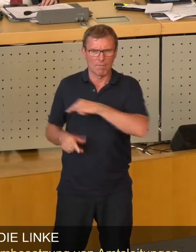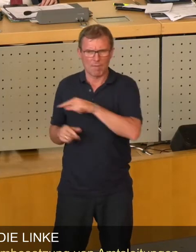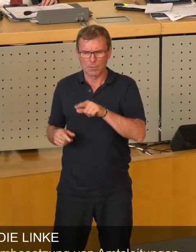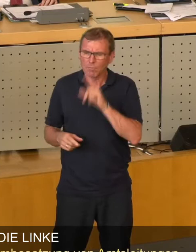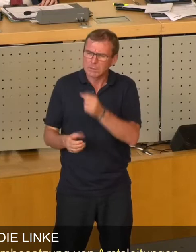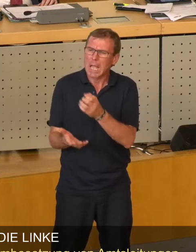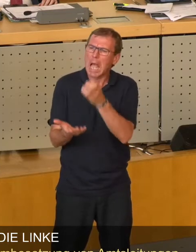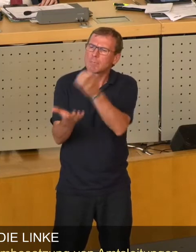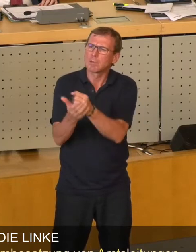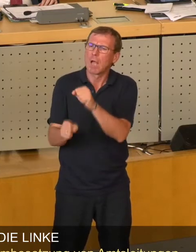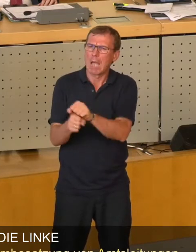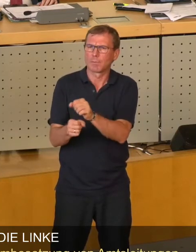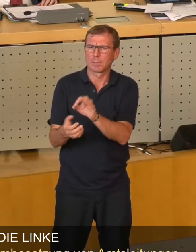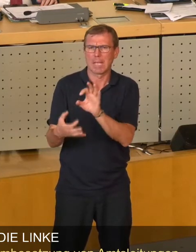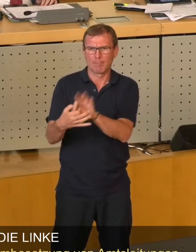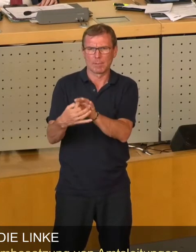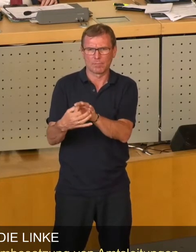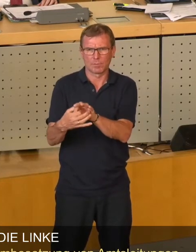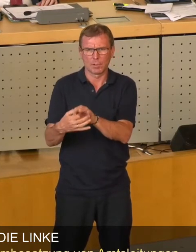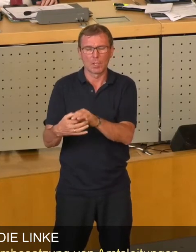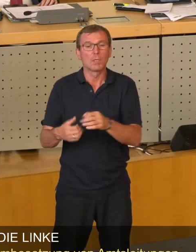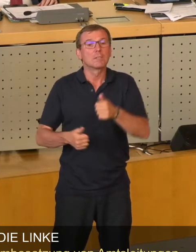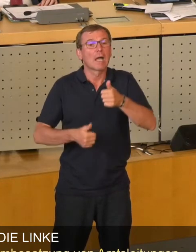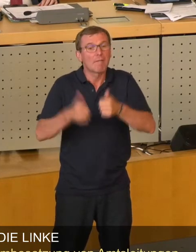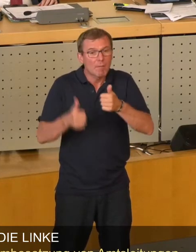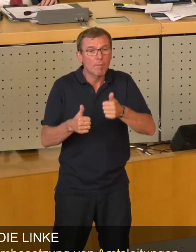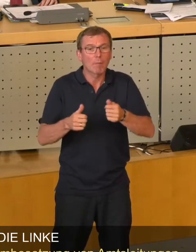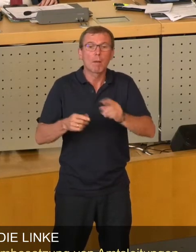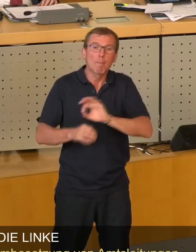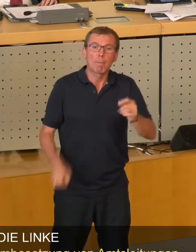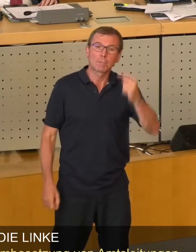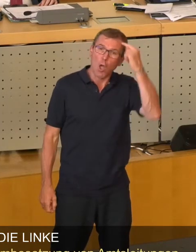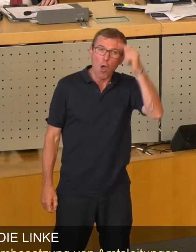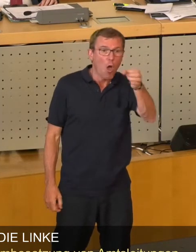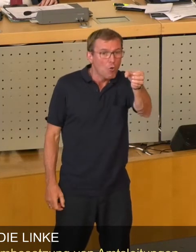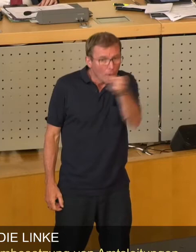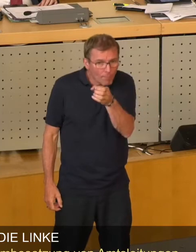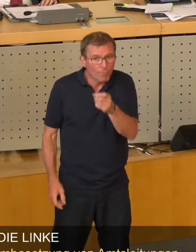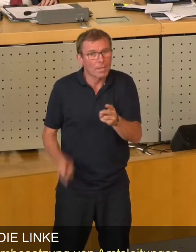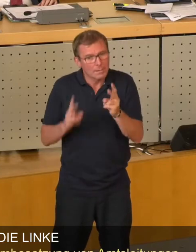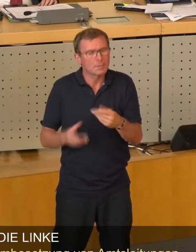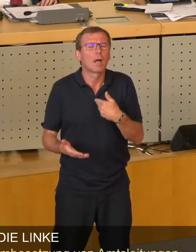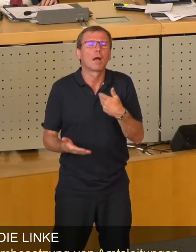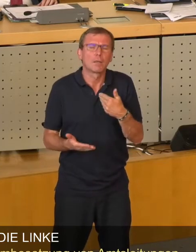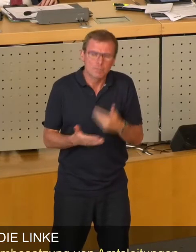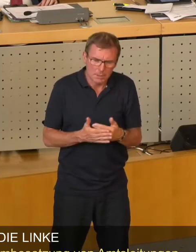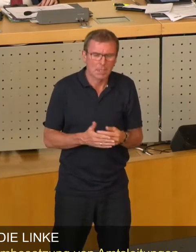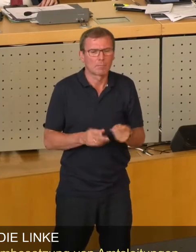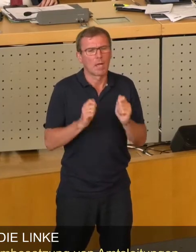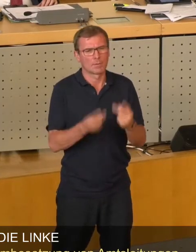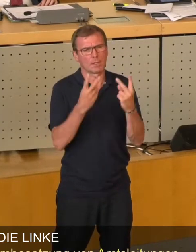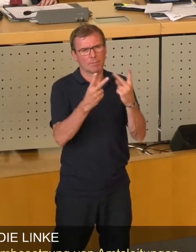angeht. Dann ist der Wettbewerb um die besten Köpfe tatsächlich eröffnet. Und das wollen wir mit diesem Antrag. Deswegen werden wir ihn auch unterstützen.